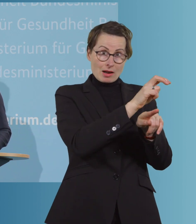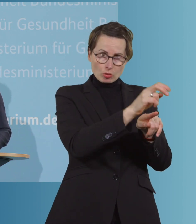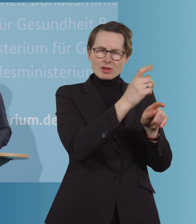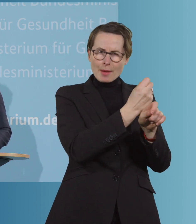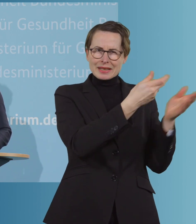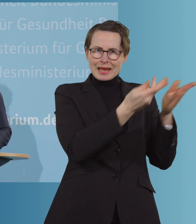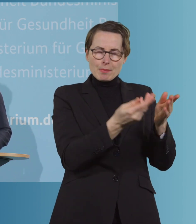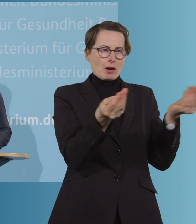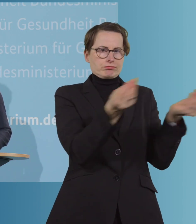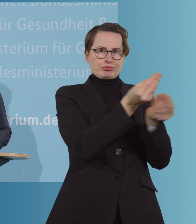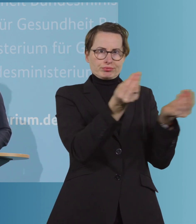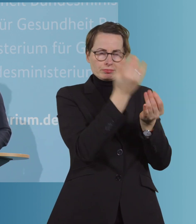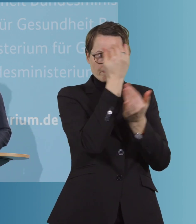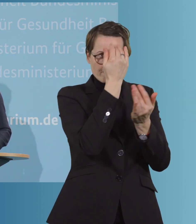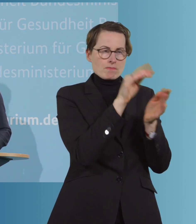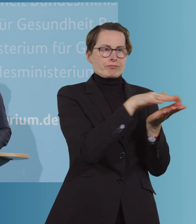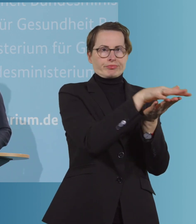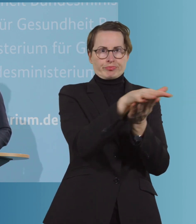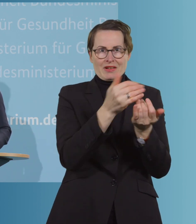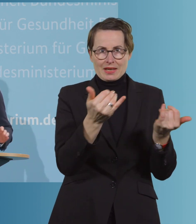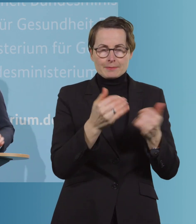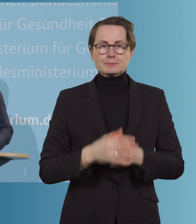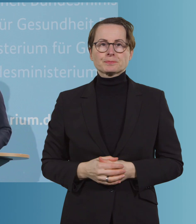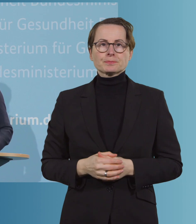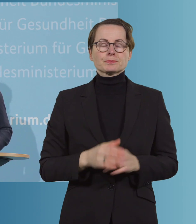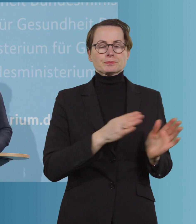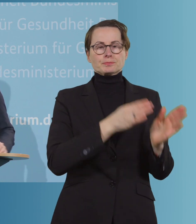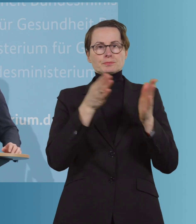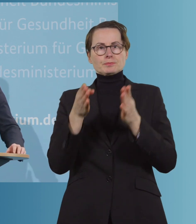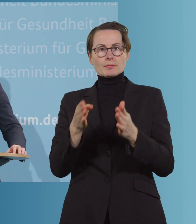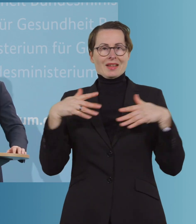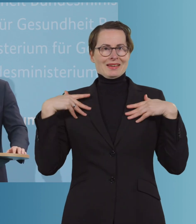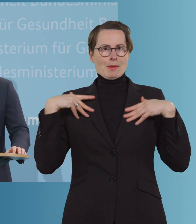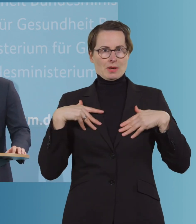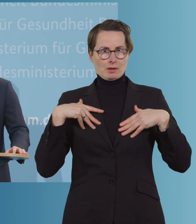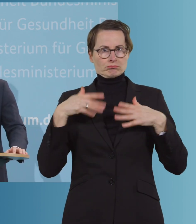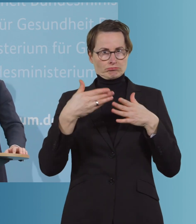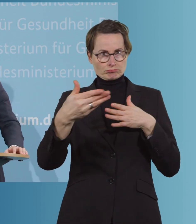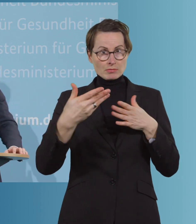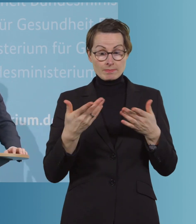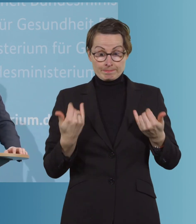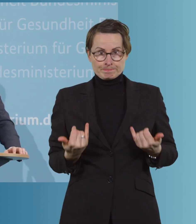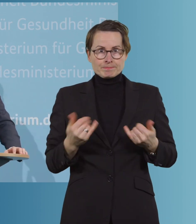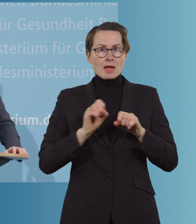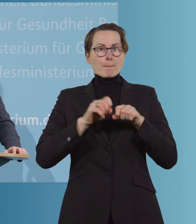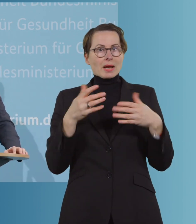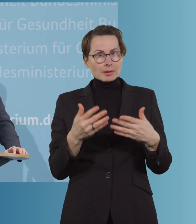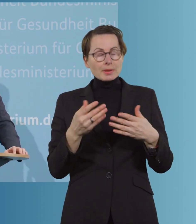vor Ort verteilen. Zum Grippeimpfstoff. In dieser Pandemie gibt es auch gute Nachrichten. Die Grippe